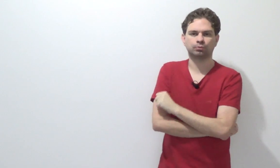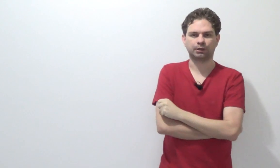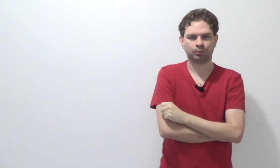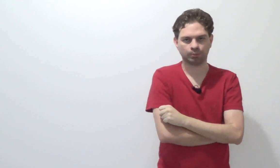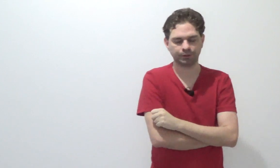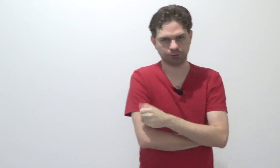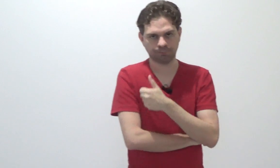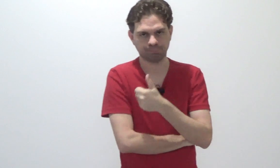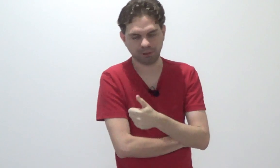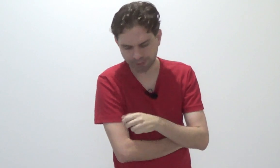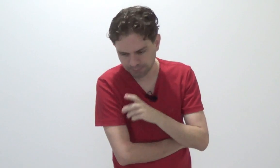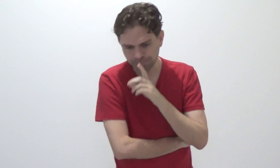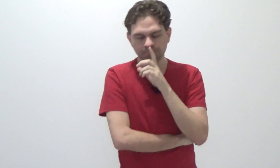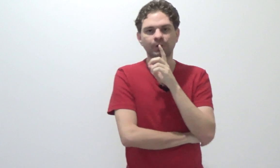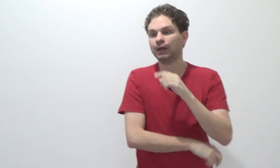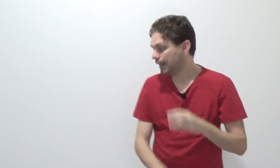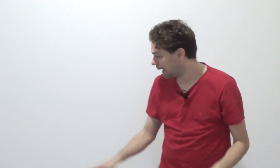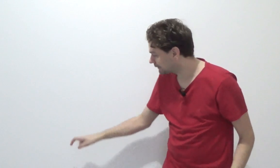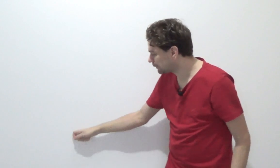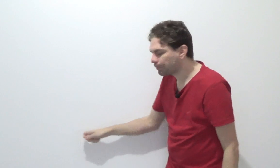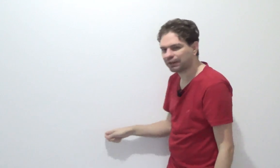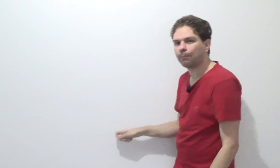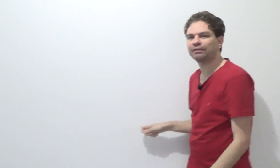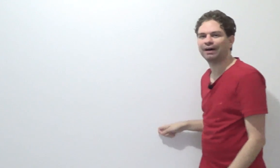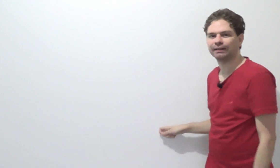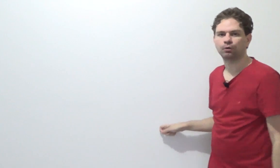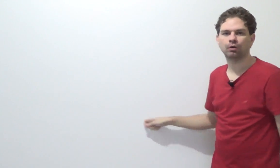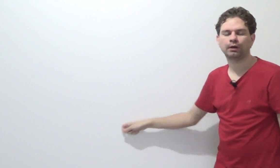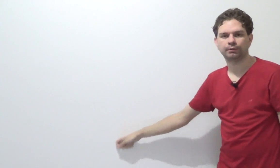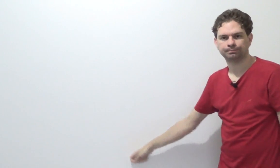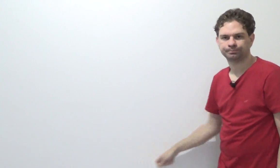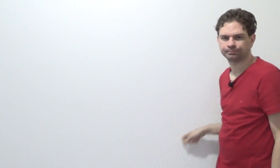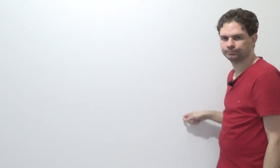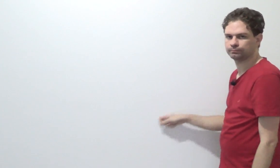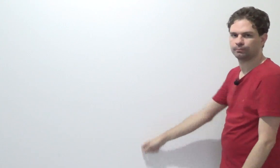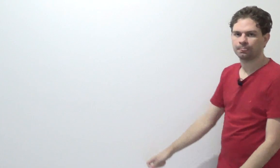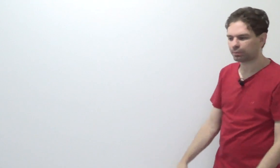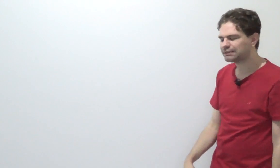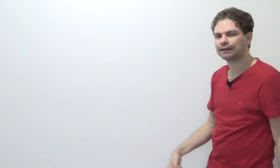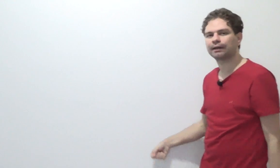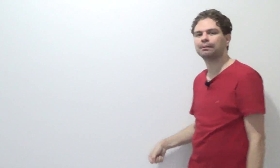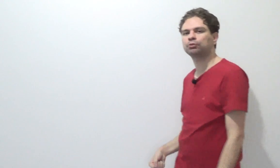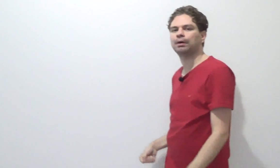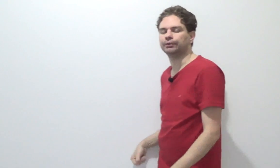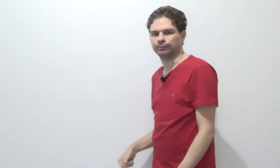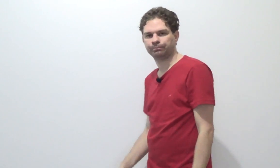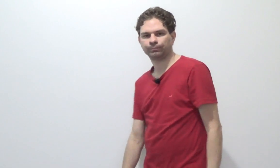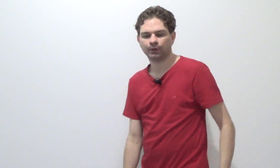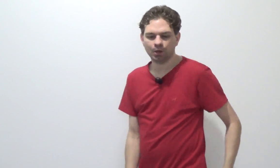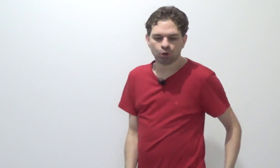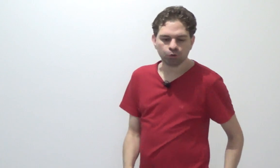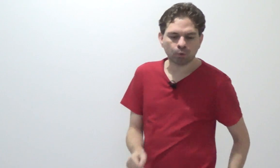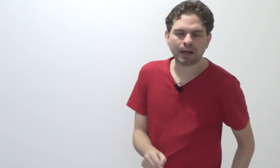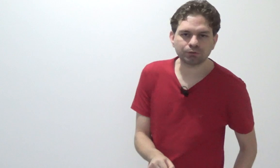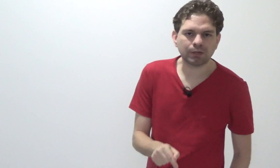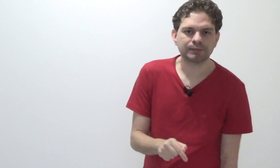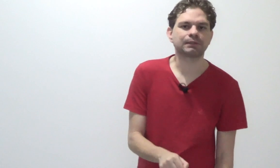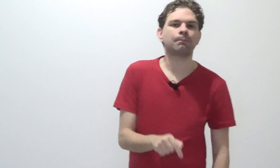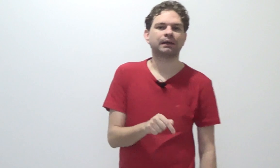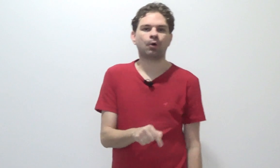do crime cometido. Beleza? Ação penal privada, coloca aí. Porque esse cara aqui é muito maneiro. No caso da ação penal